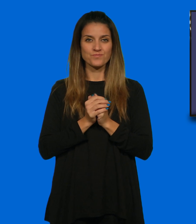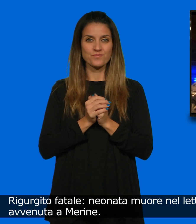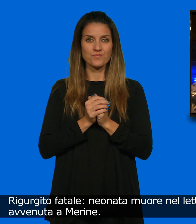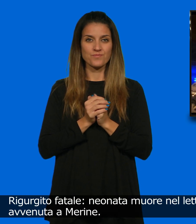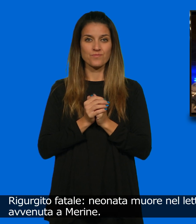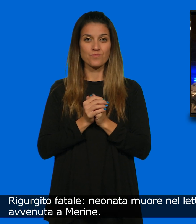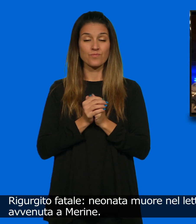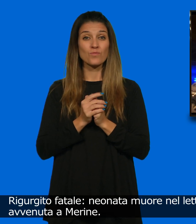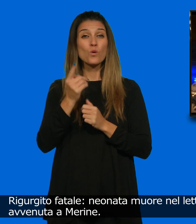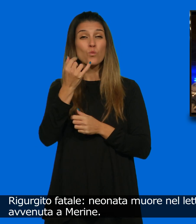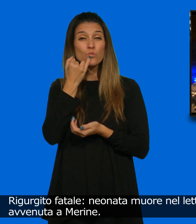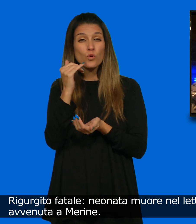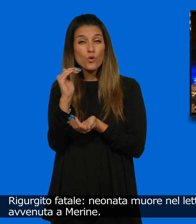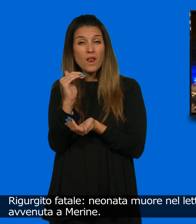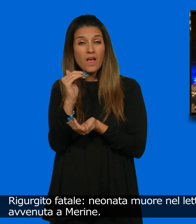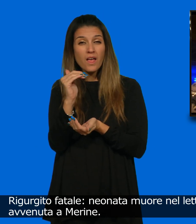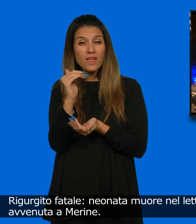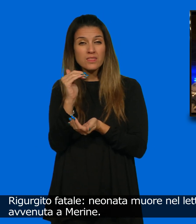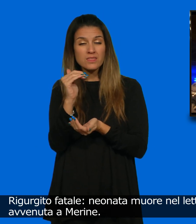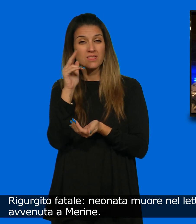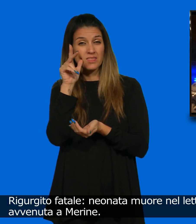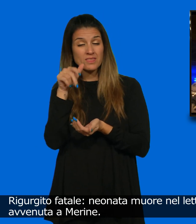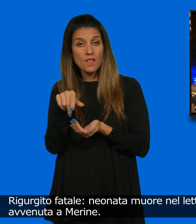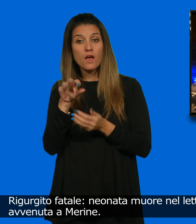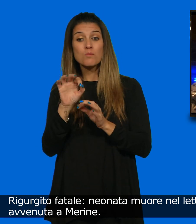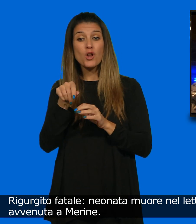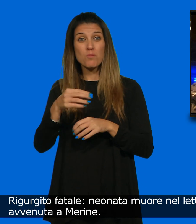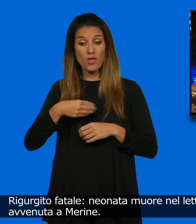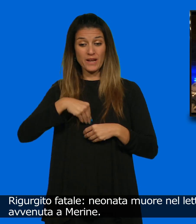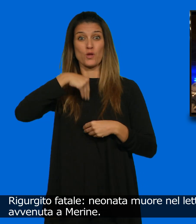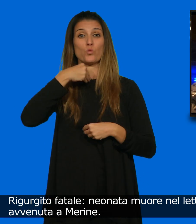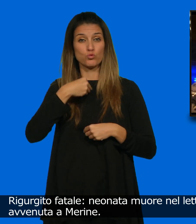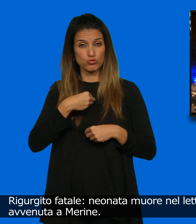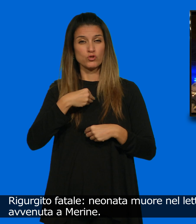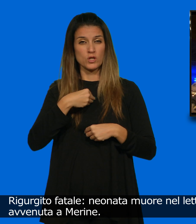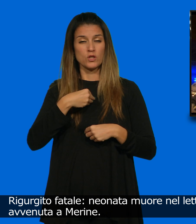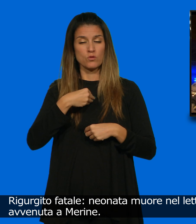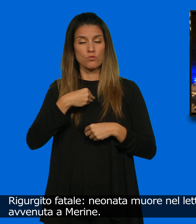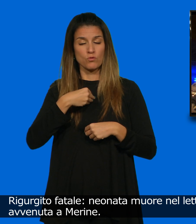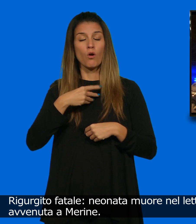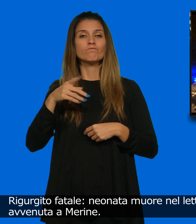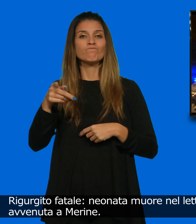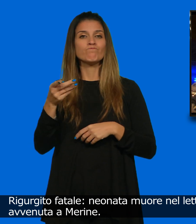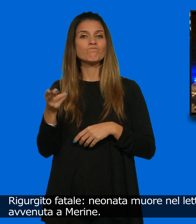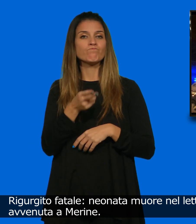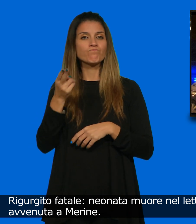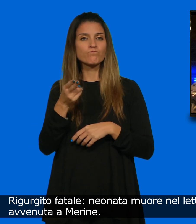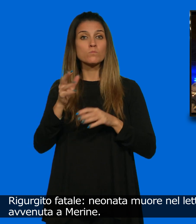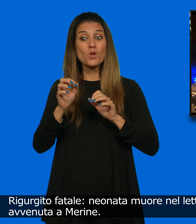rigurgito fatale neonata muore nel letto dei genitori la tragedia è avvenuta a merine